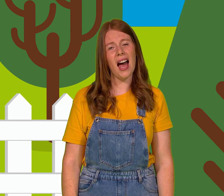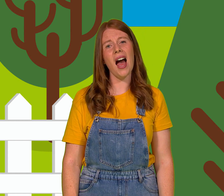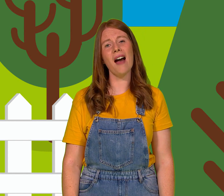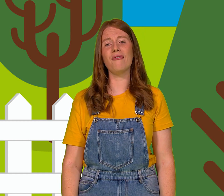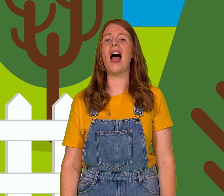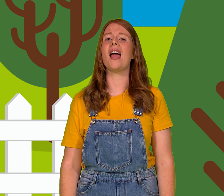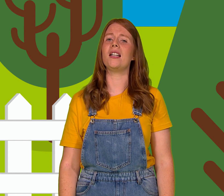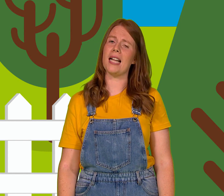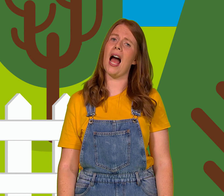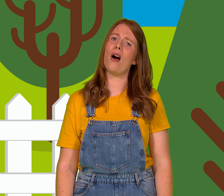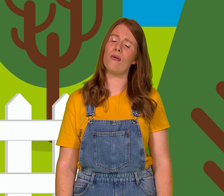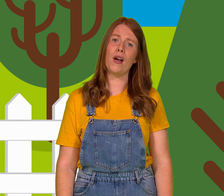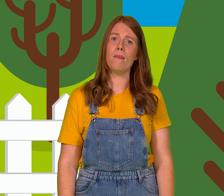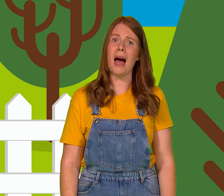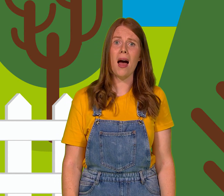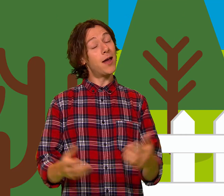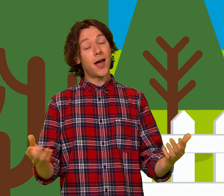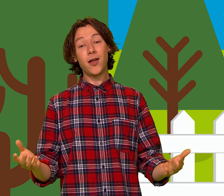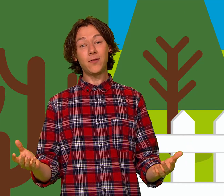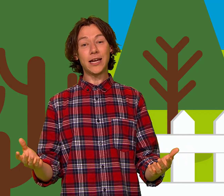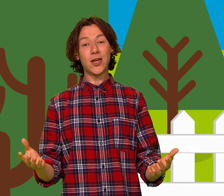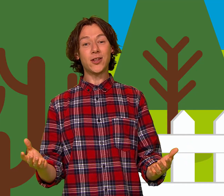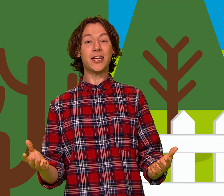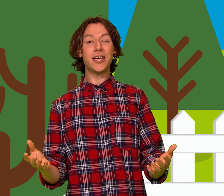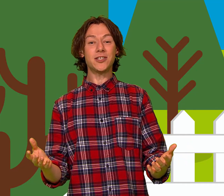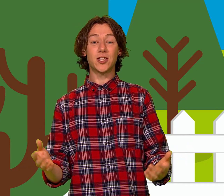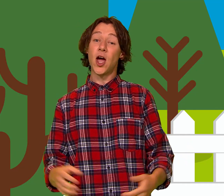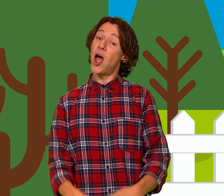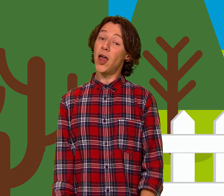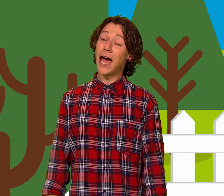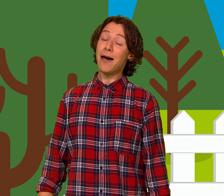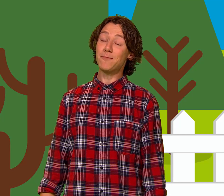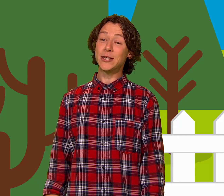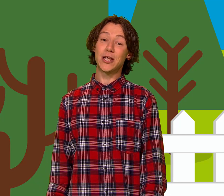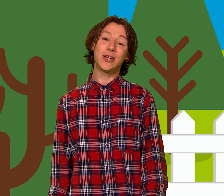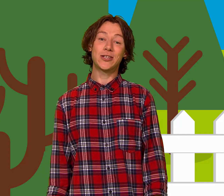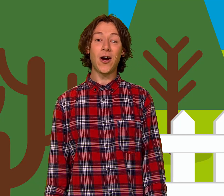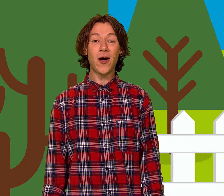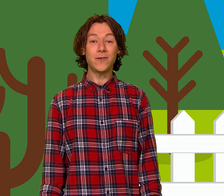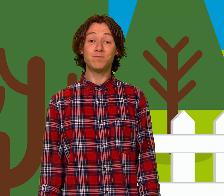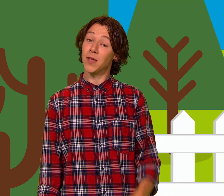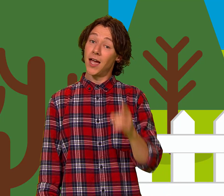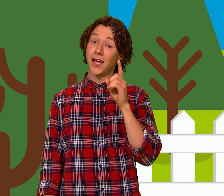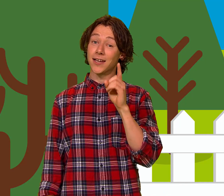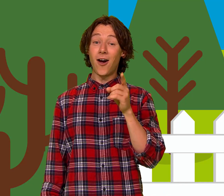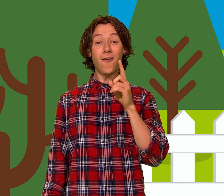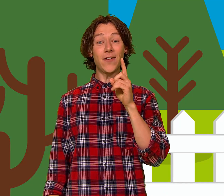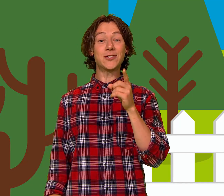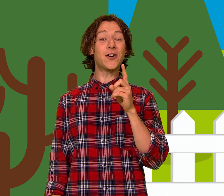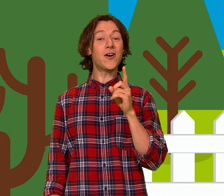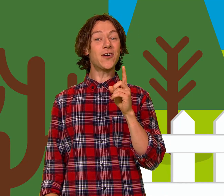gafael llaw fy mâ Ym lini yn drist, yn hapus dwi'n llon Cofiodd o